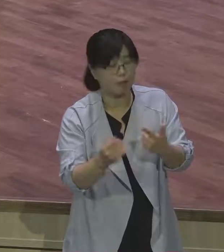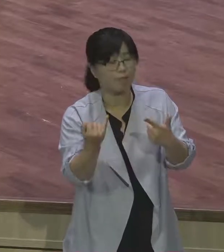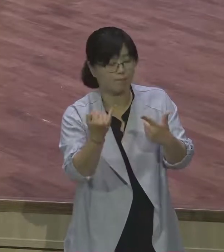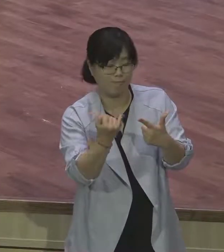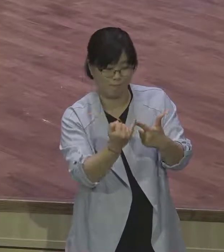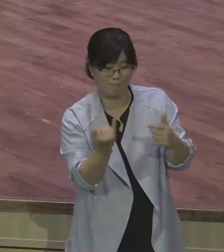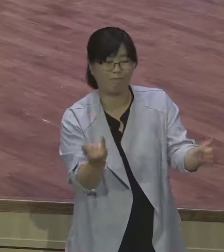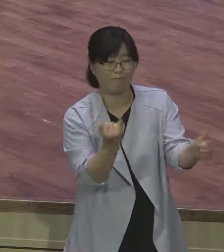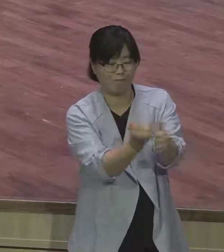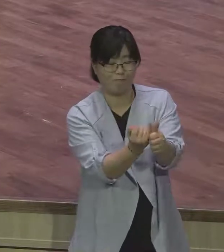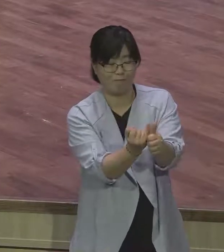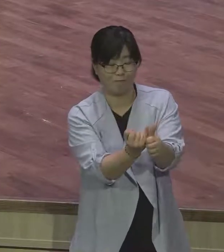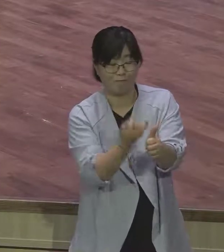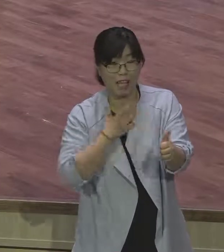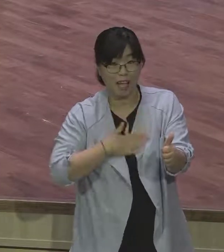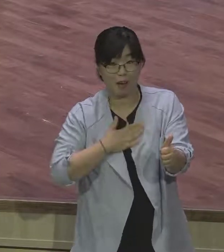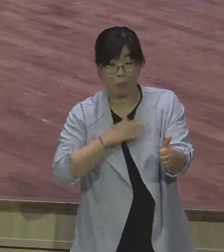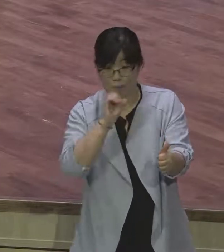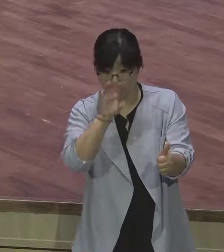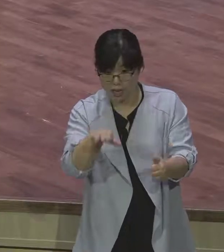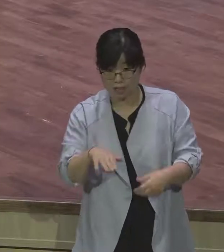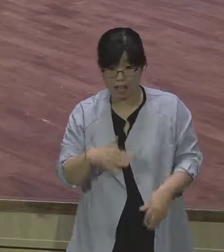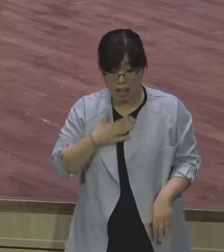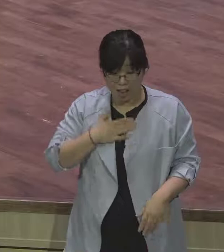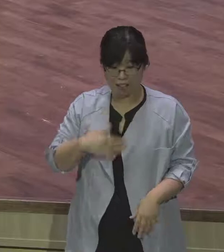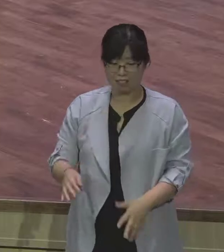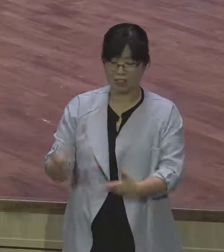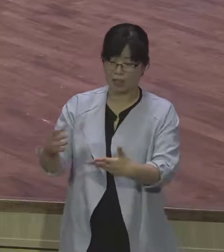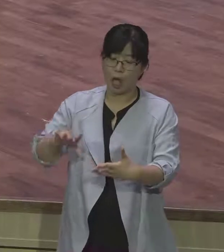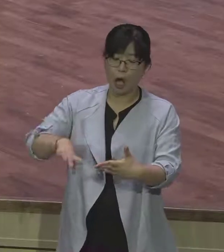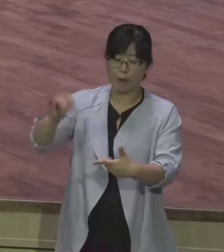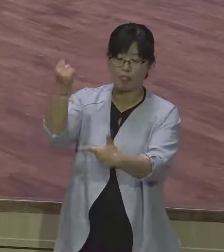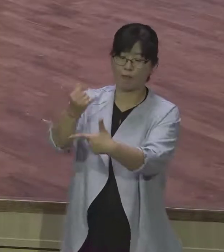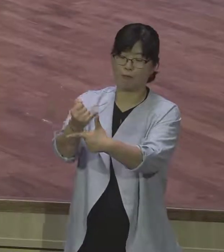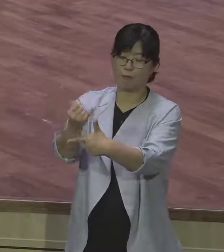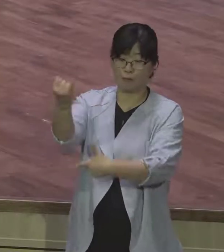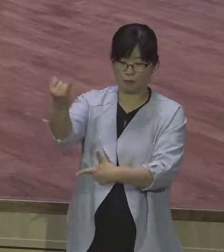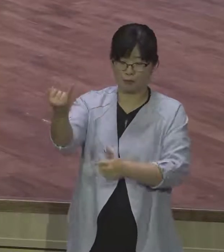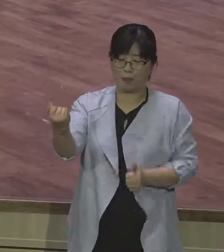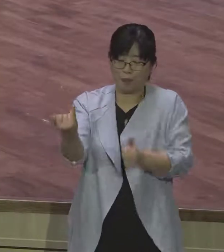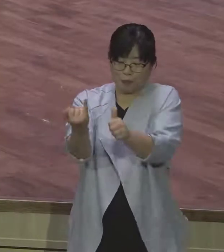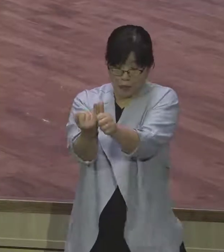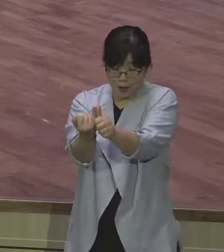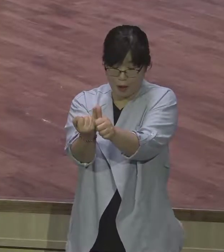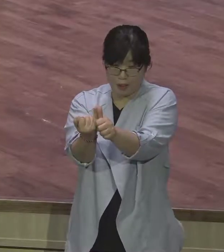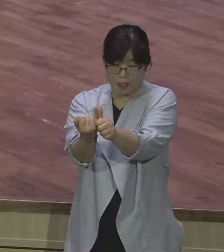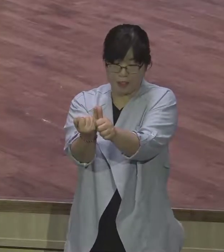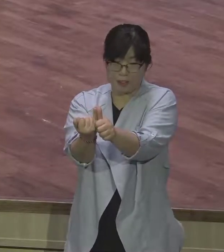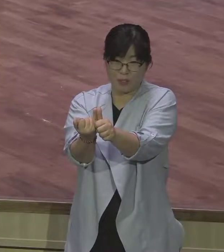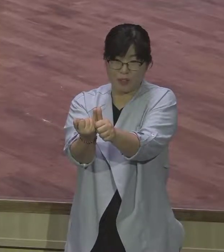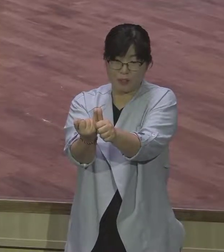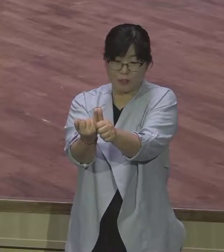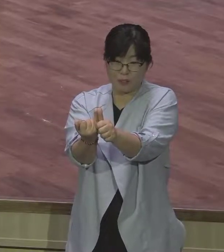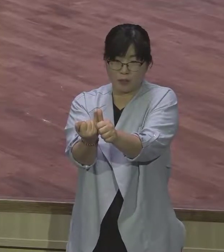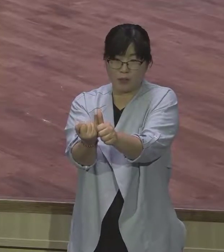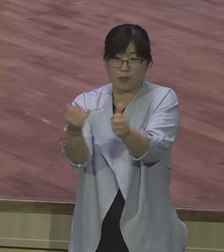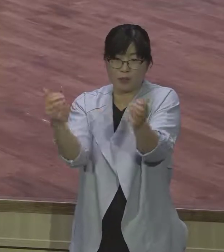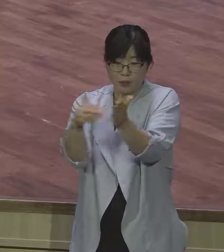그러니까 일단 7일간 결혼 잔치에 다 하고 나서 라인을 내가 줄 거니까 7년 동안